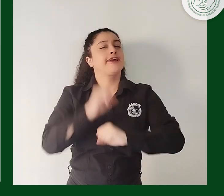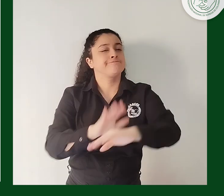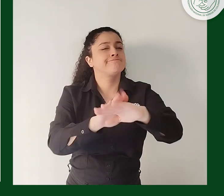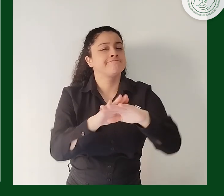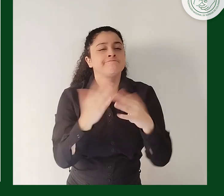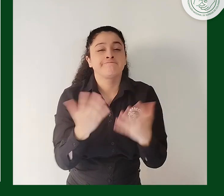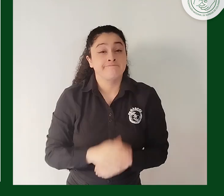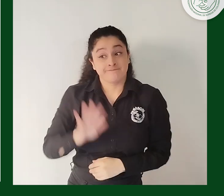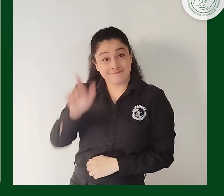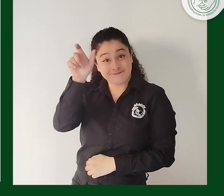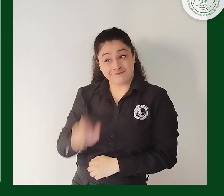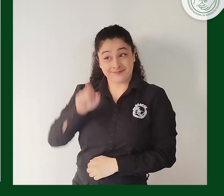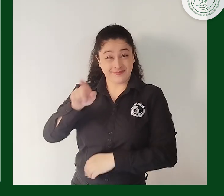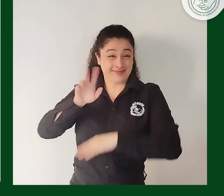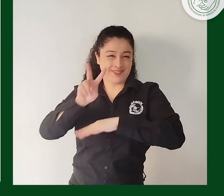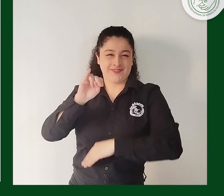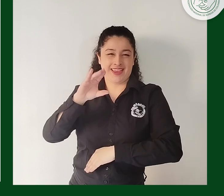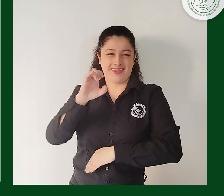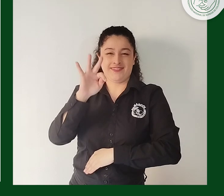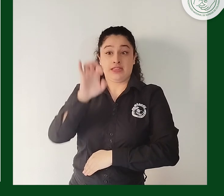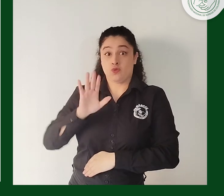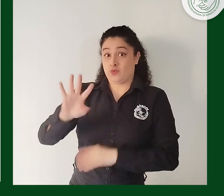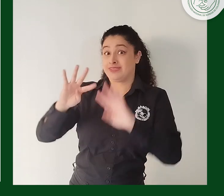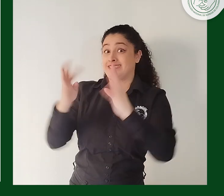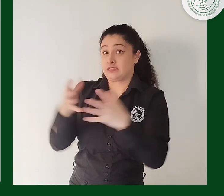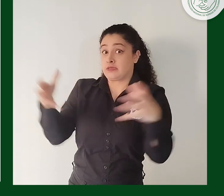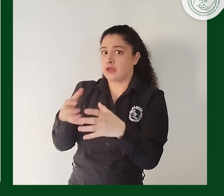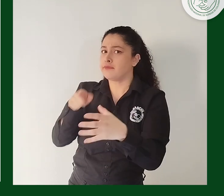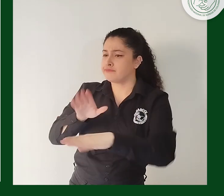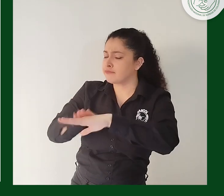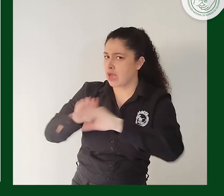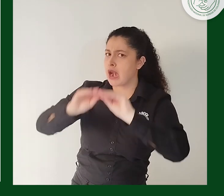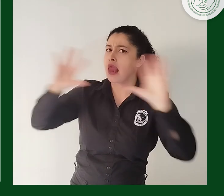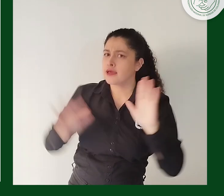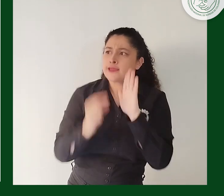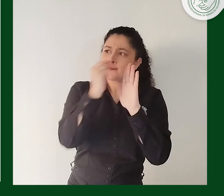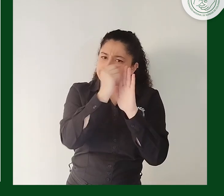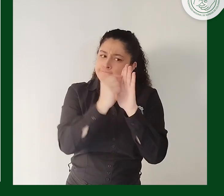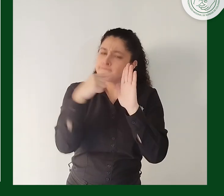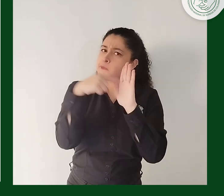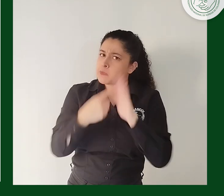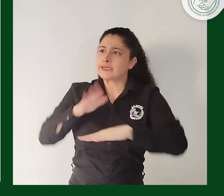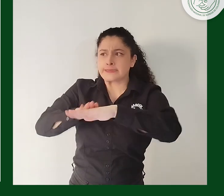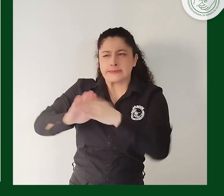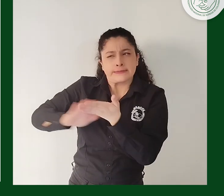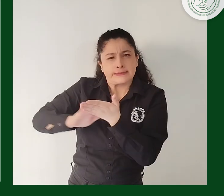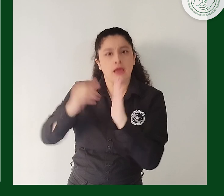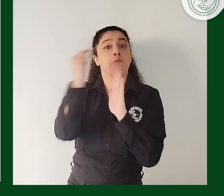reconocido y le hemos manifestado al equipo del doctor Carreño que hay puntos que se deben precisar y